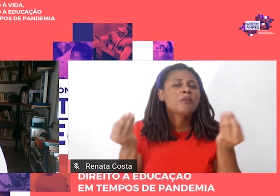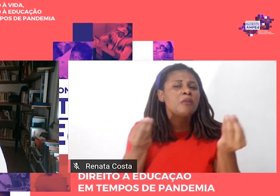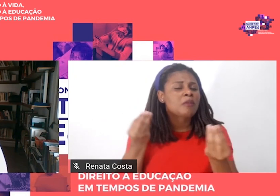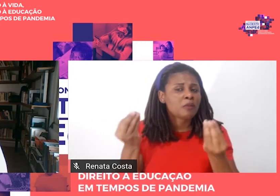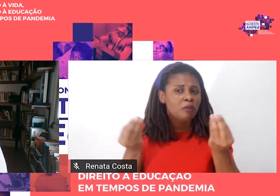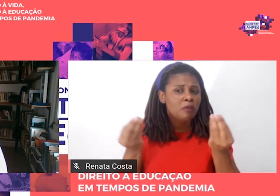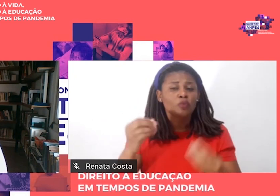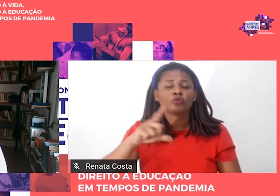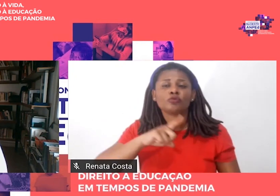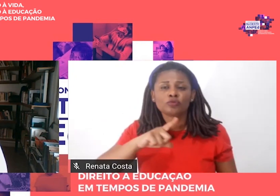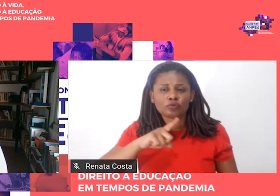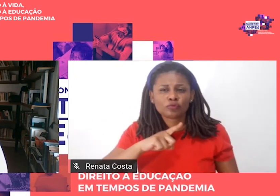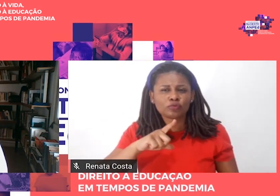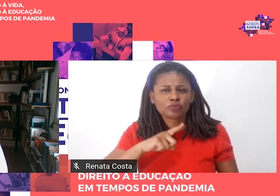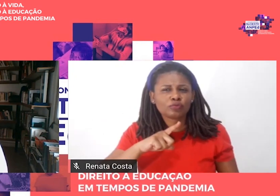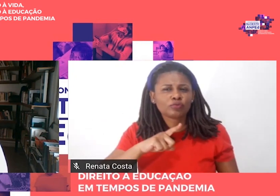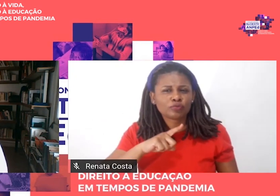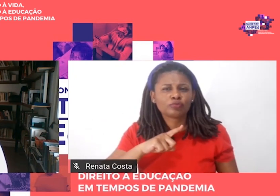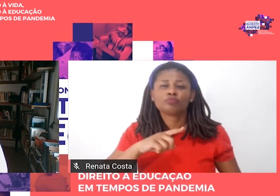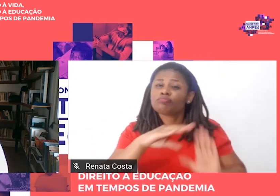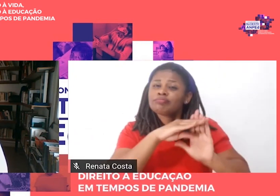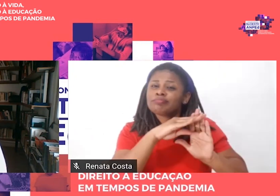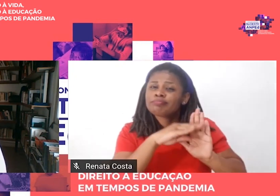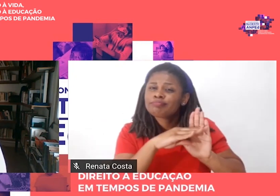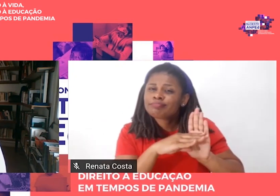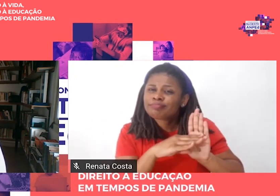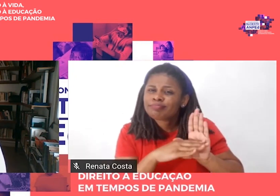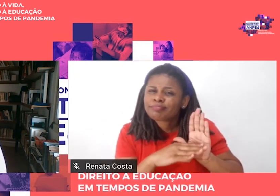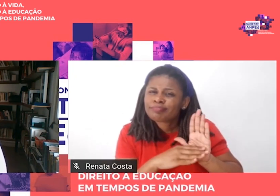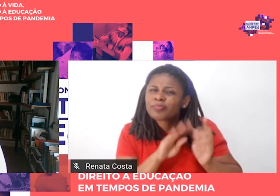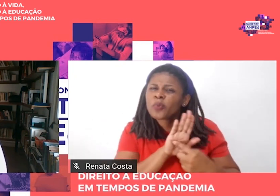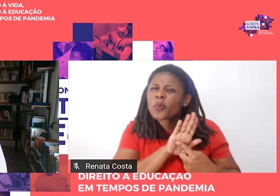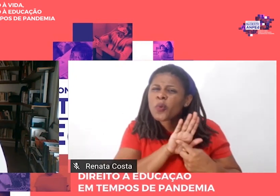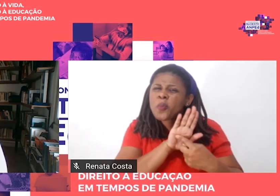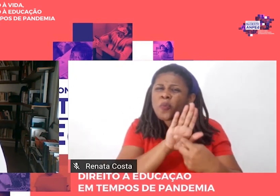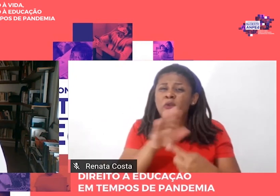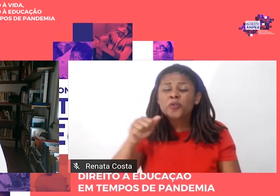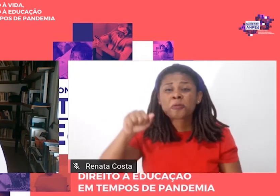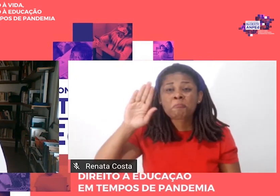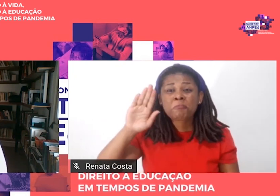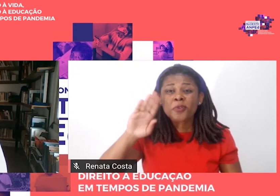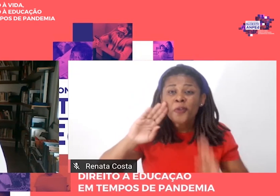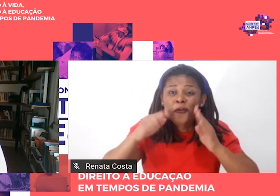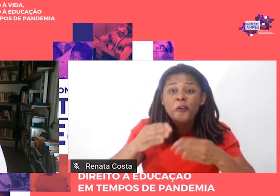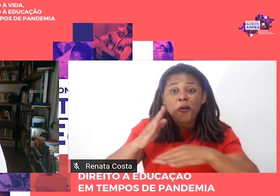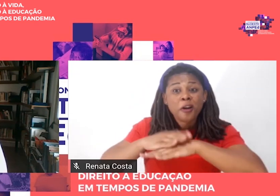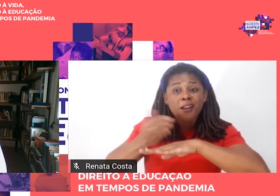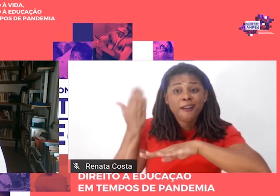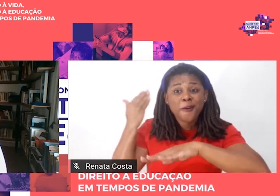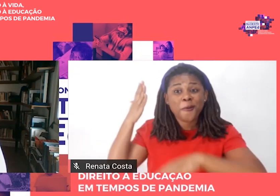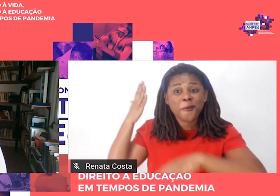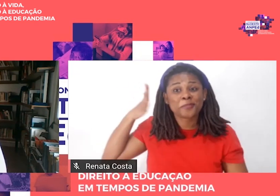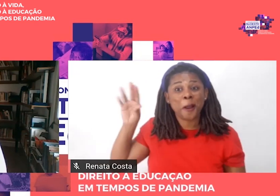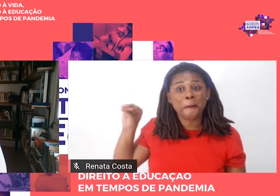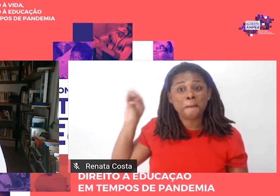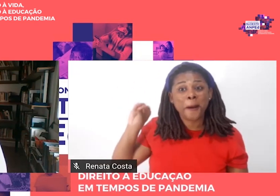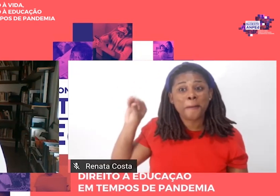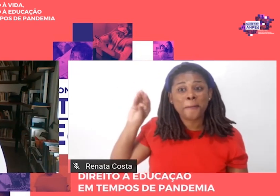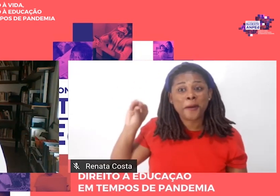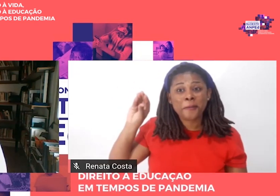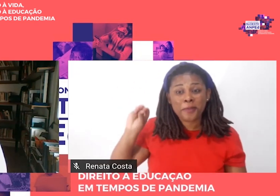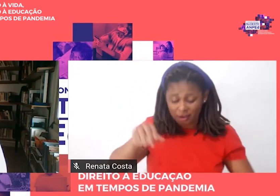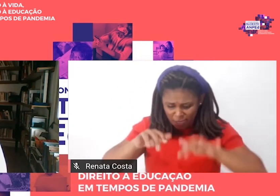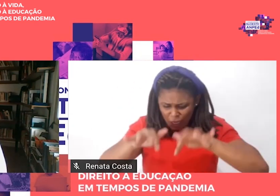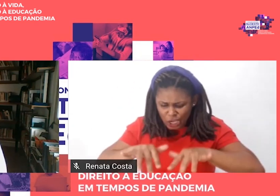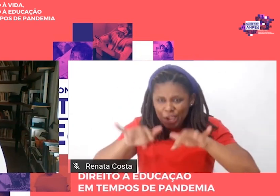tinha uma construção mais oral do que escrita, por isso, ela foi objeto de alguns ajustes ao longo